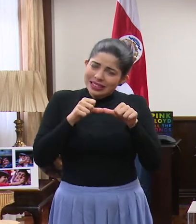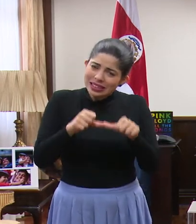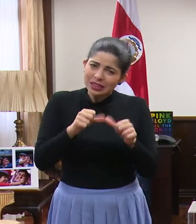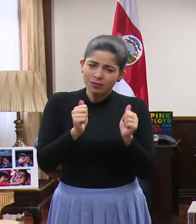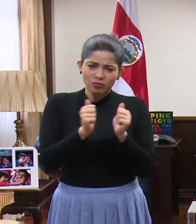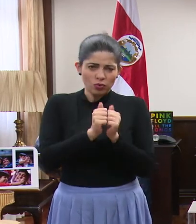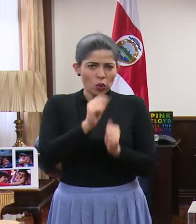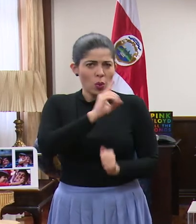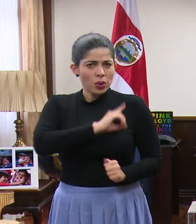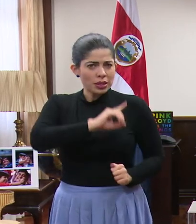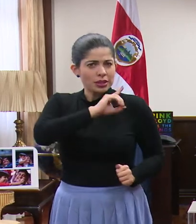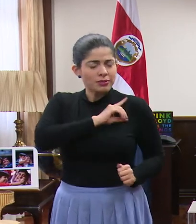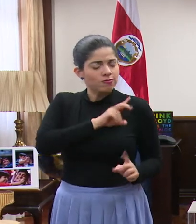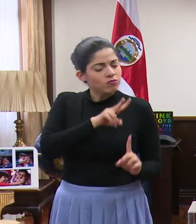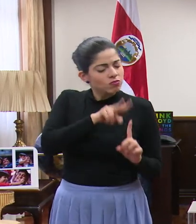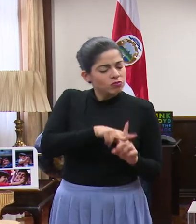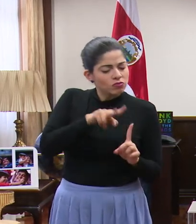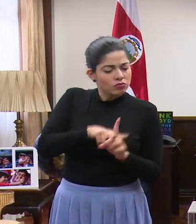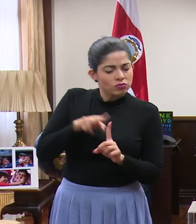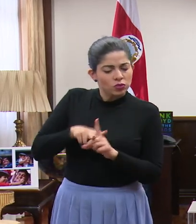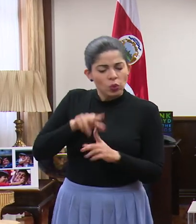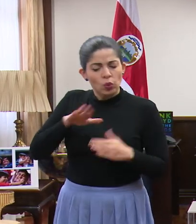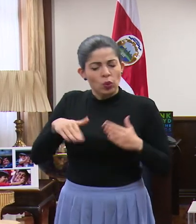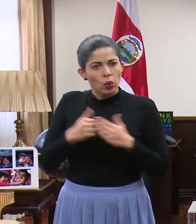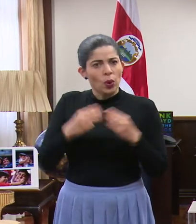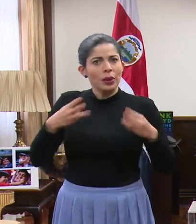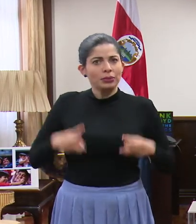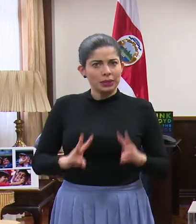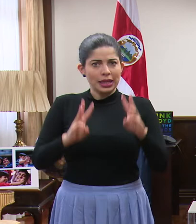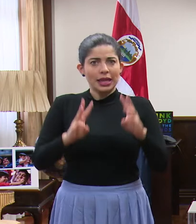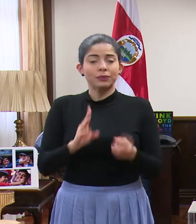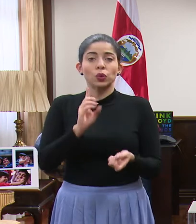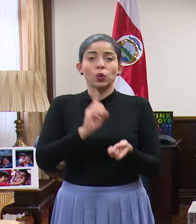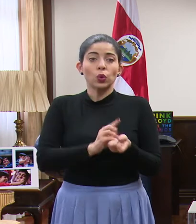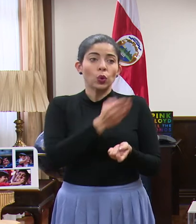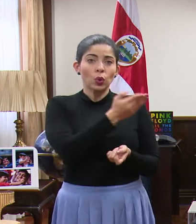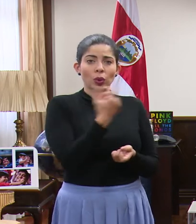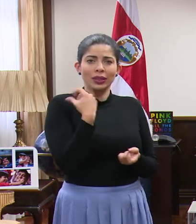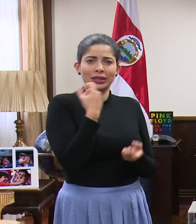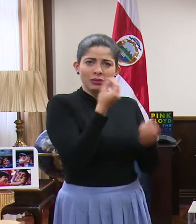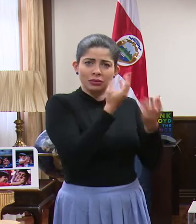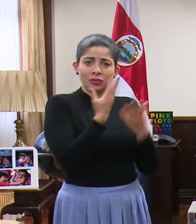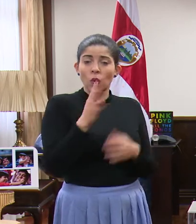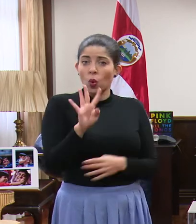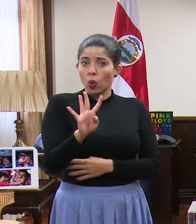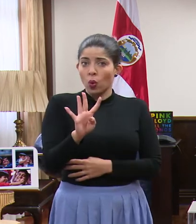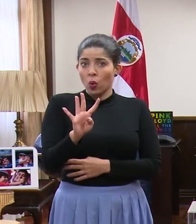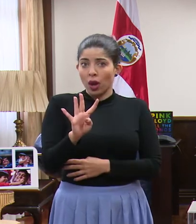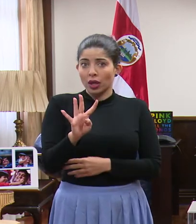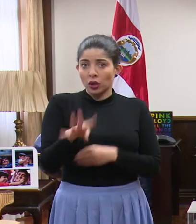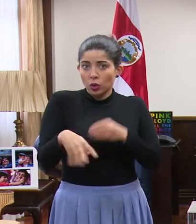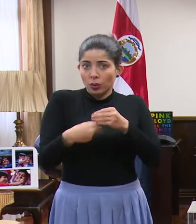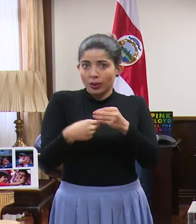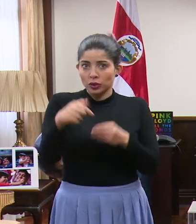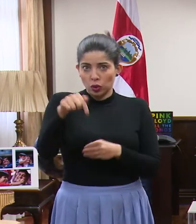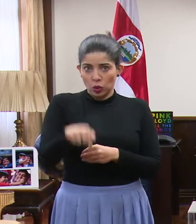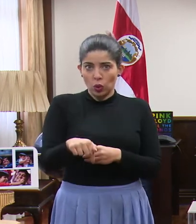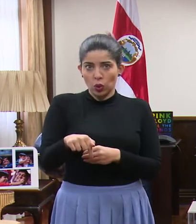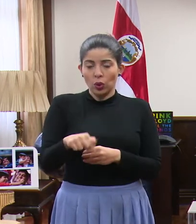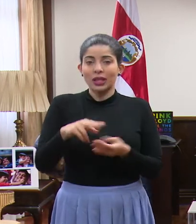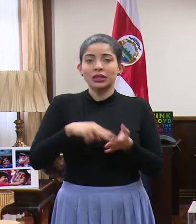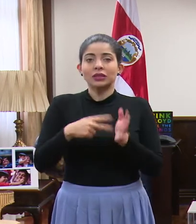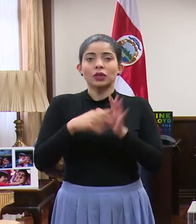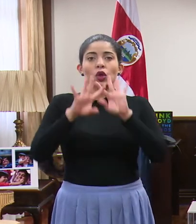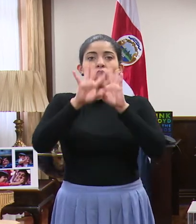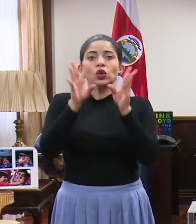disciplinada adoptando las medidas. El doctor nos informaba, doctor, son cuatro casos que se suman al día de hoy para